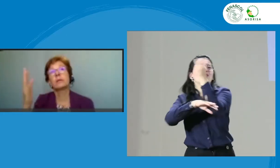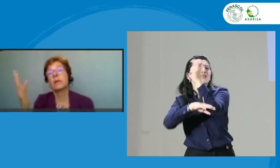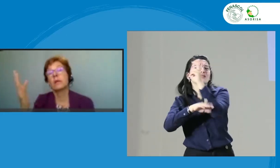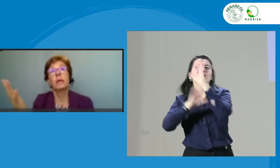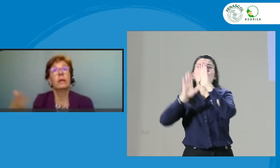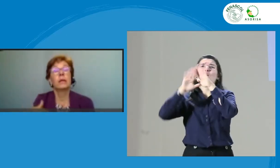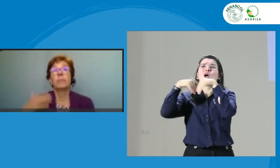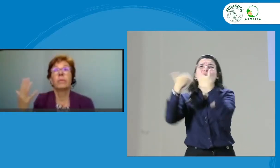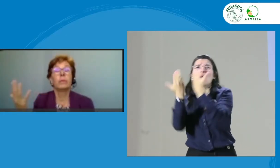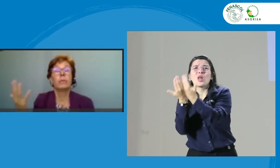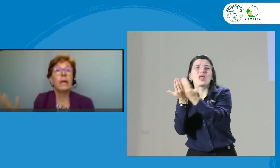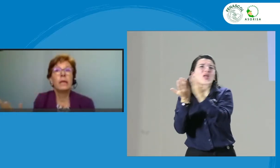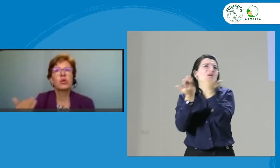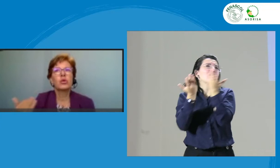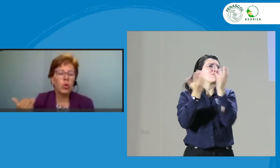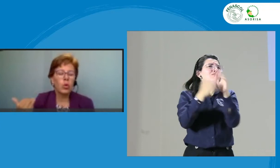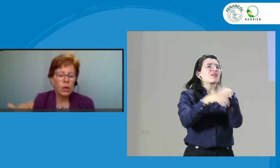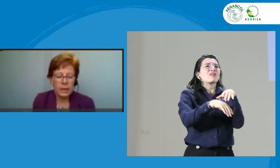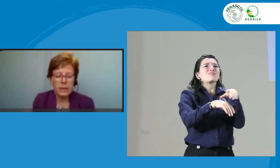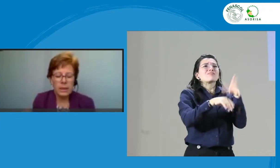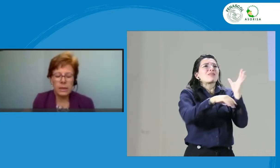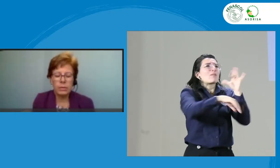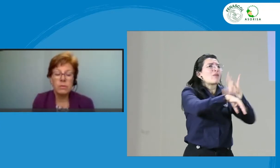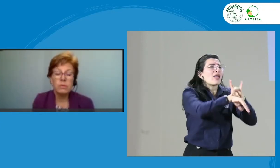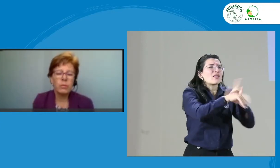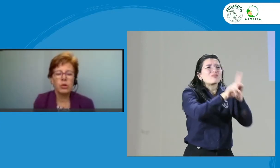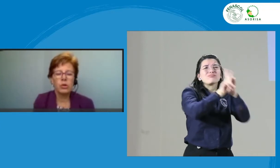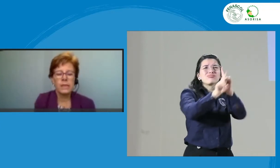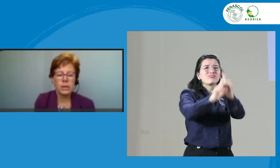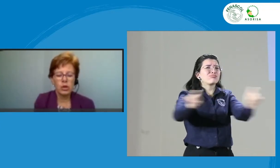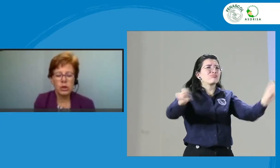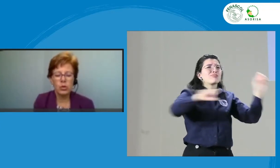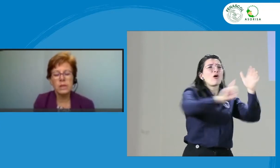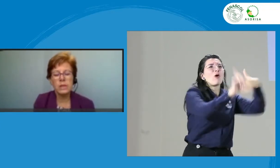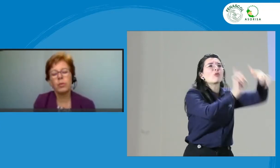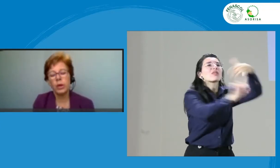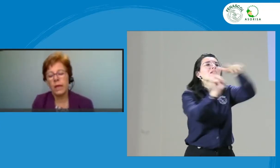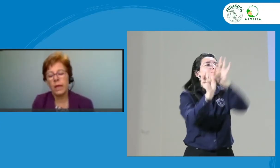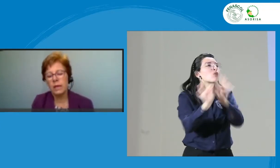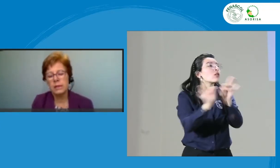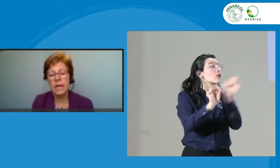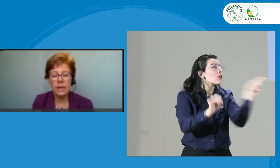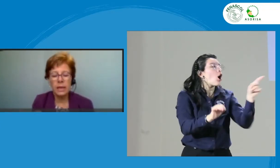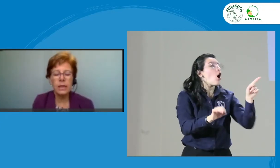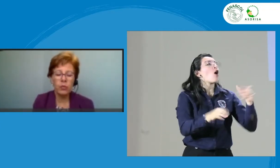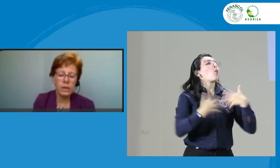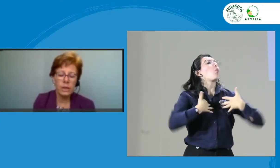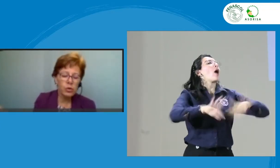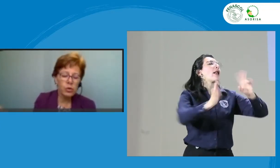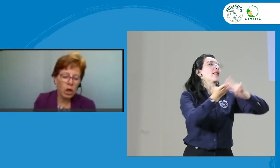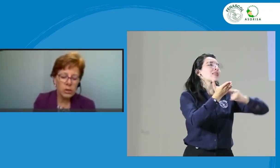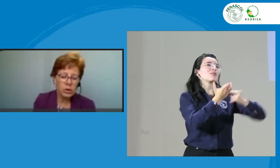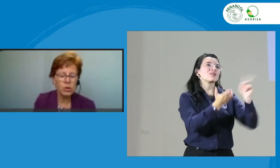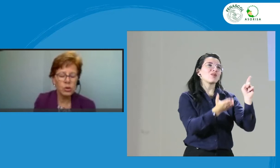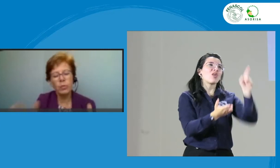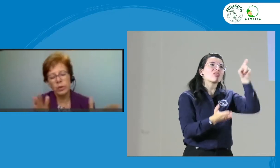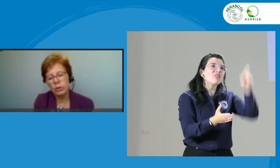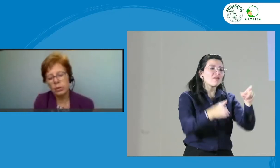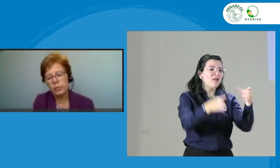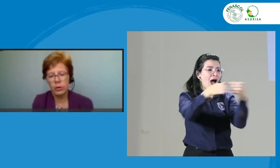médicos que contraten intérpretes, miembros de las asociaciones, porque si alguien fue expulsado a la asociación, pues no podría